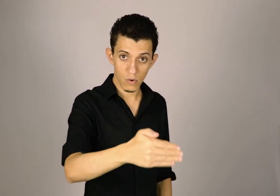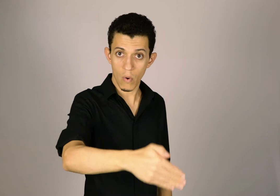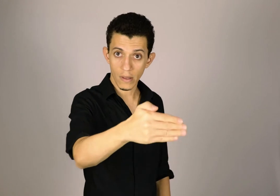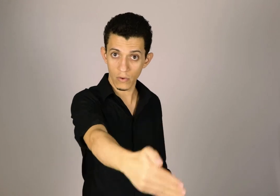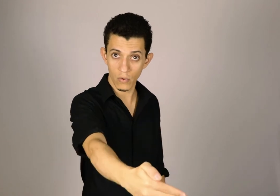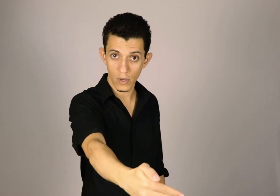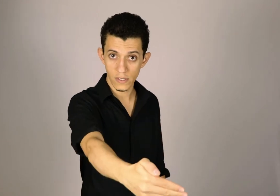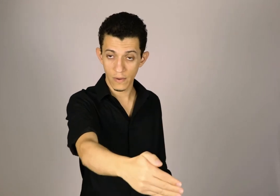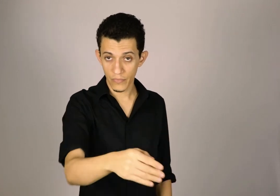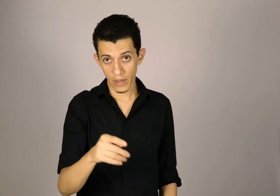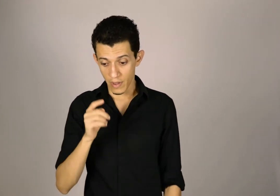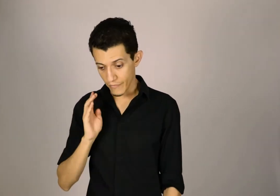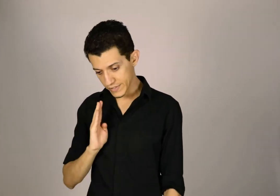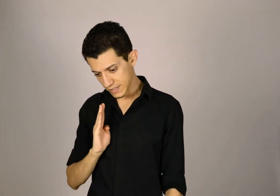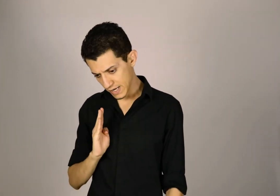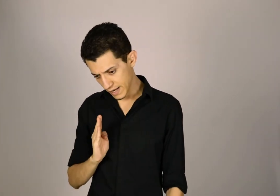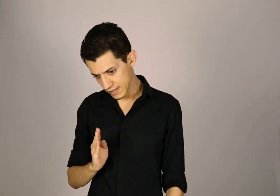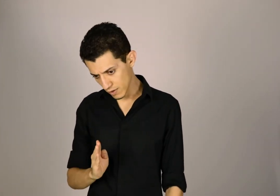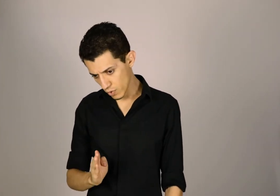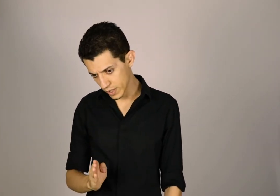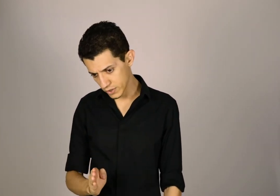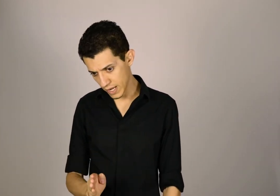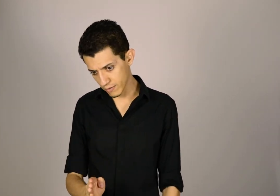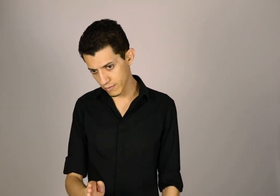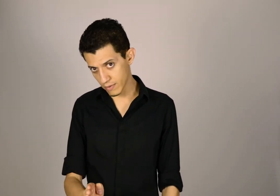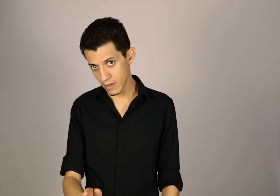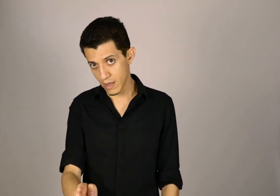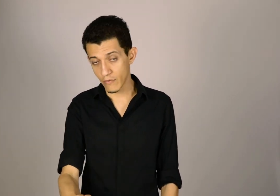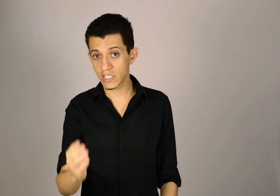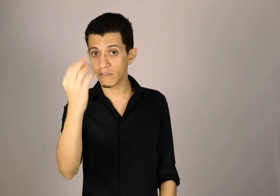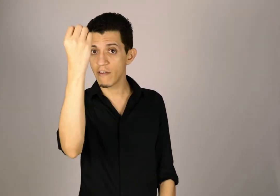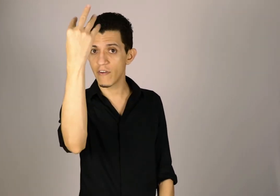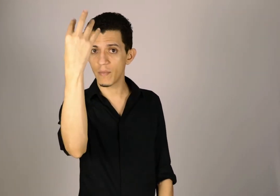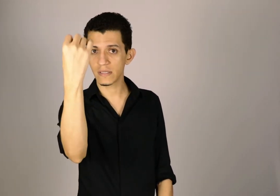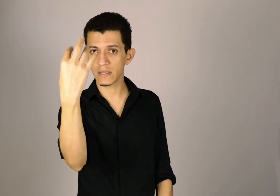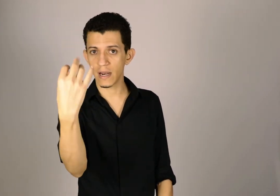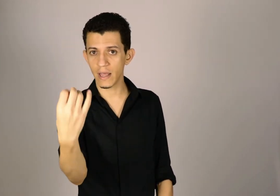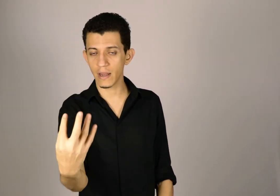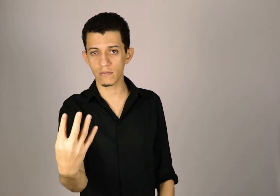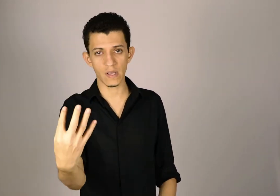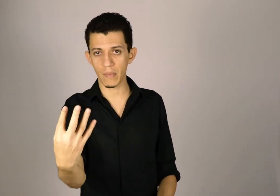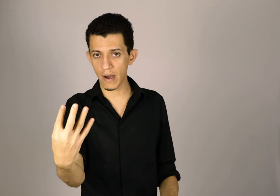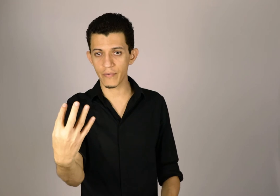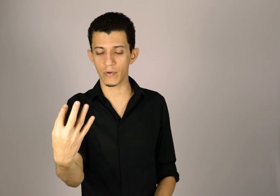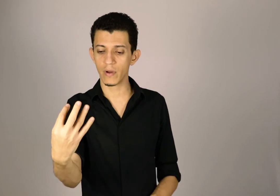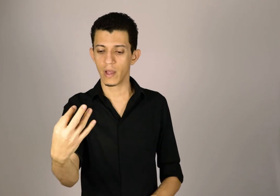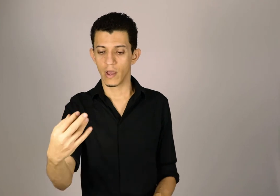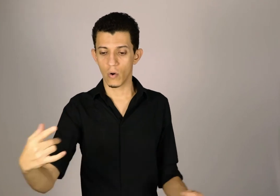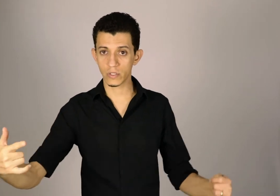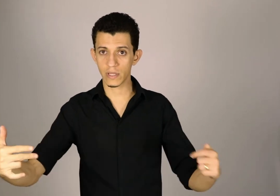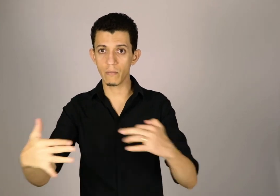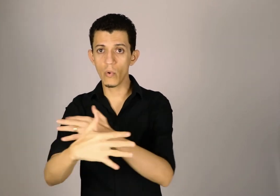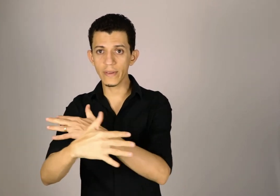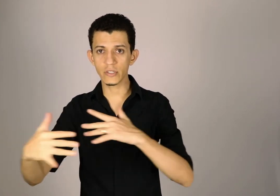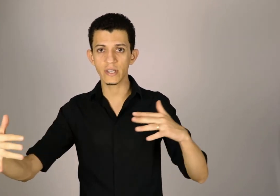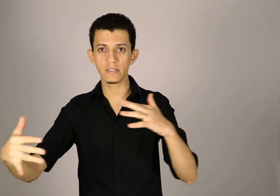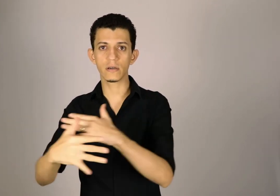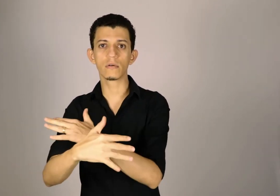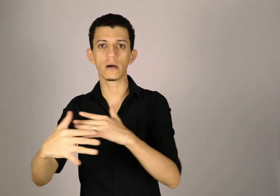quatro ruas. Você segue essa rua aqui direto. Você vai ver uma sinaleira, um semáforo, onde tem muita gente circulando,